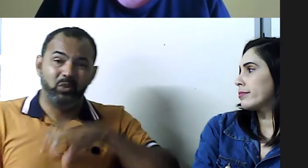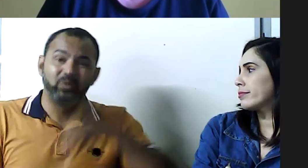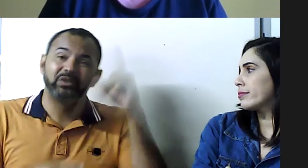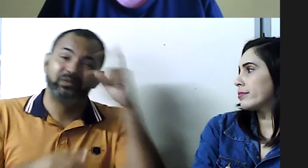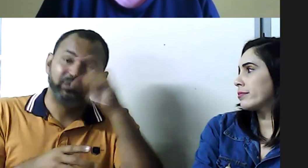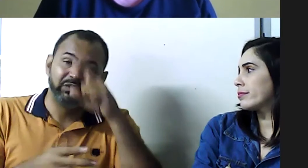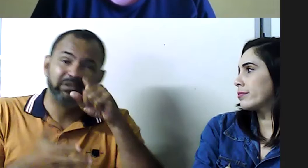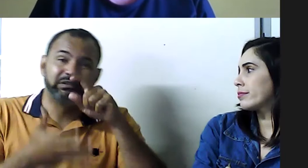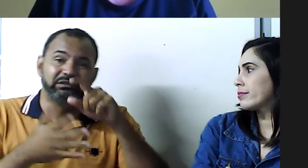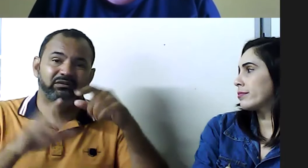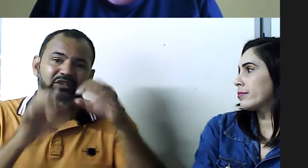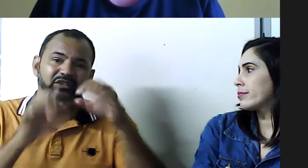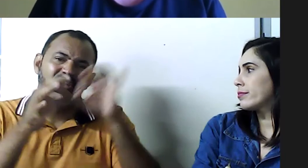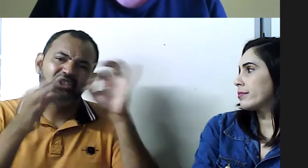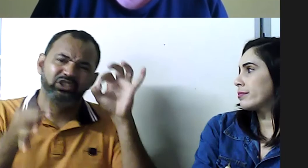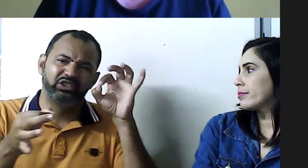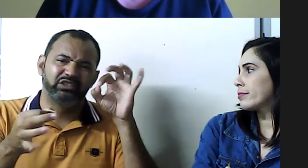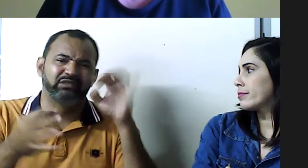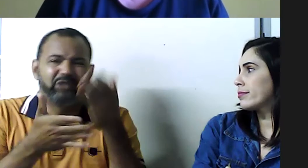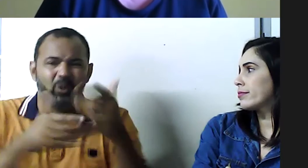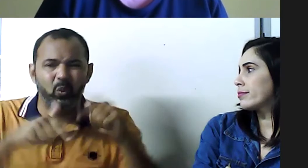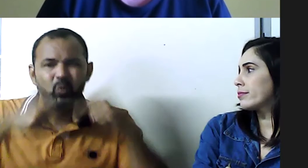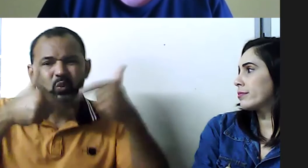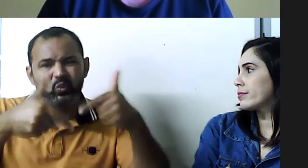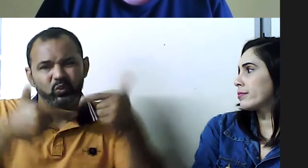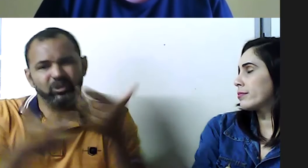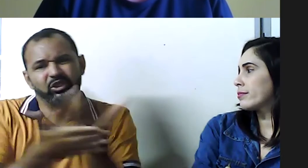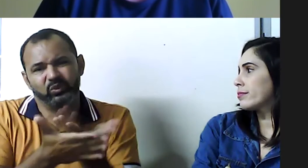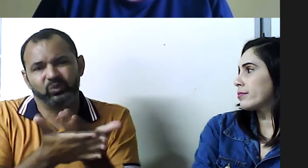ouvinte, de forma igual,